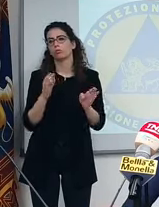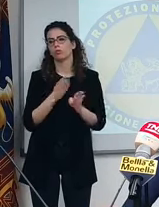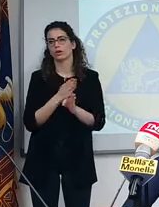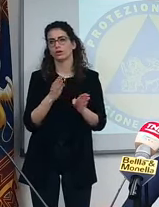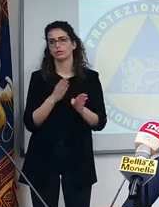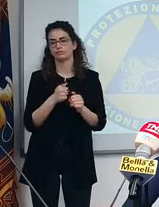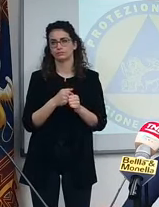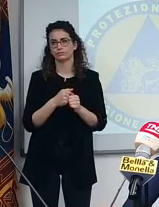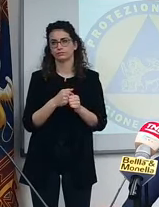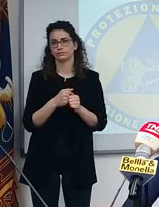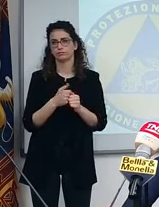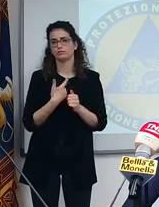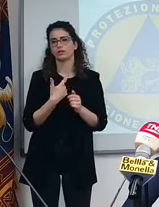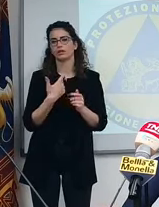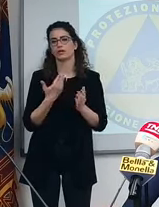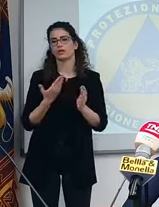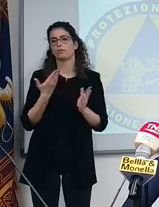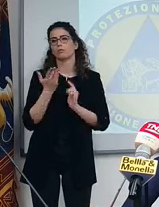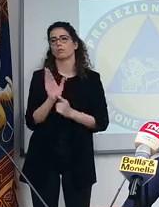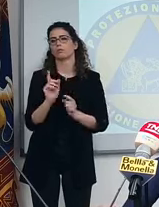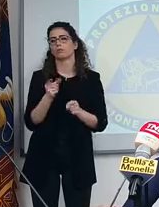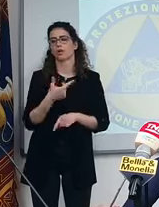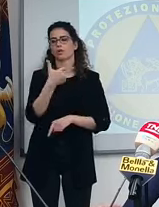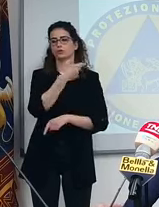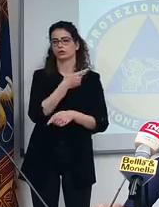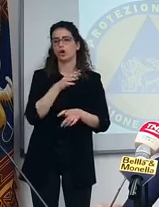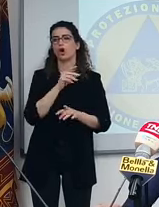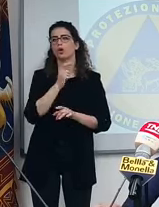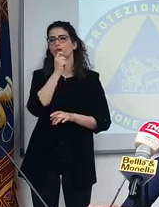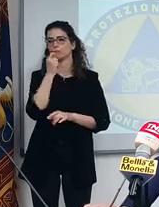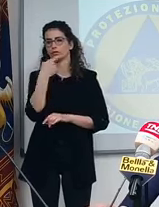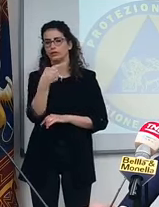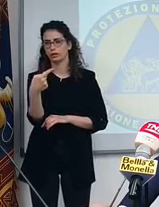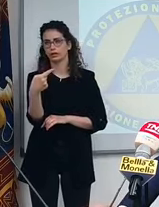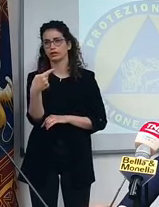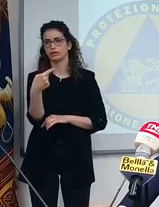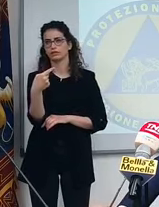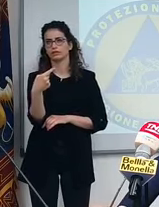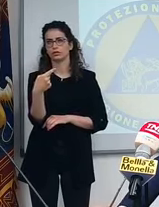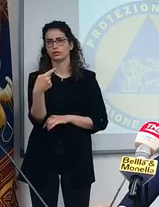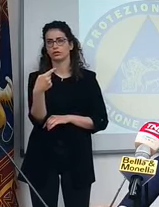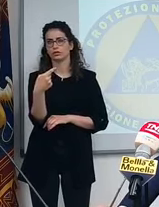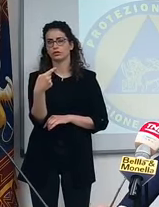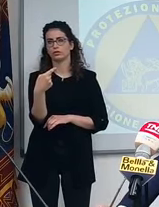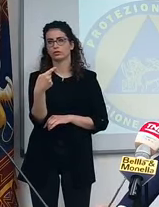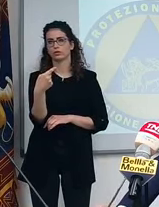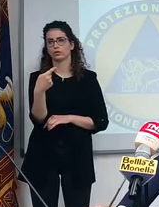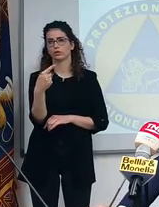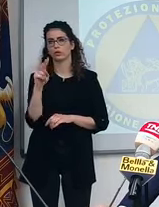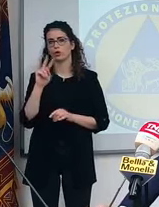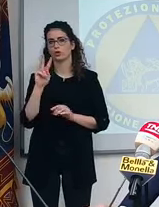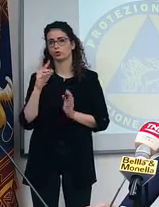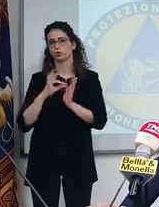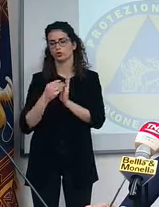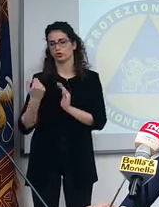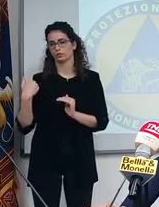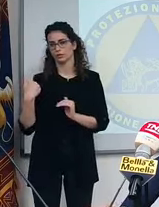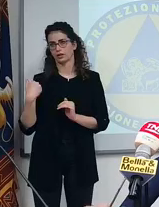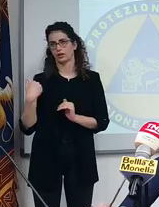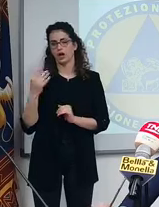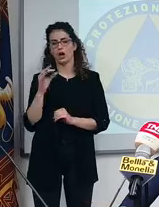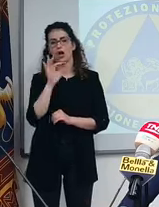dimostrare appunto di essere stato vaccinato o di avere tampone negativo nelle precedenti 48 ore